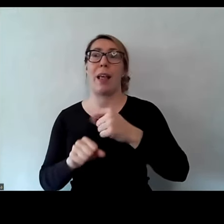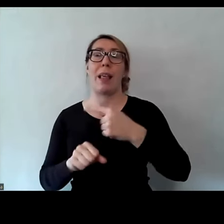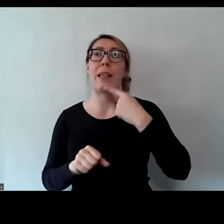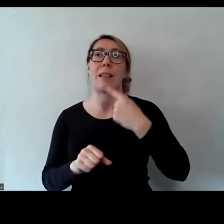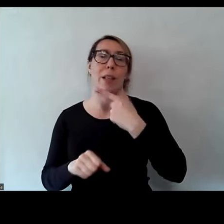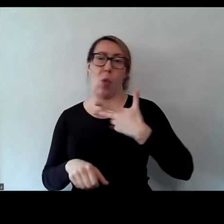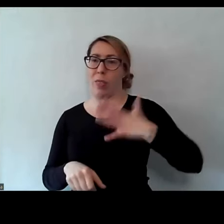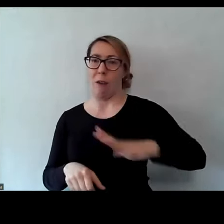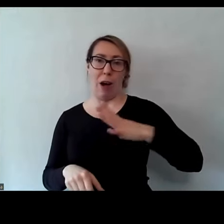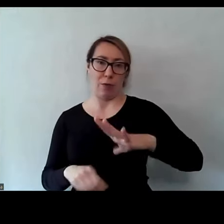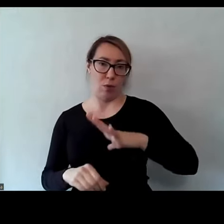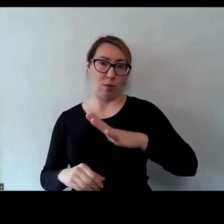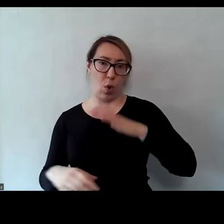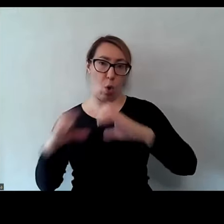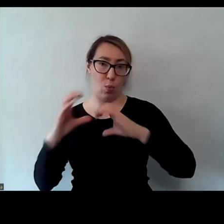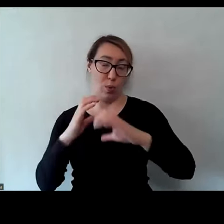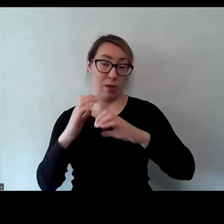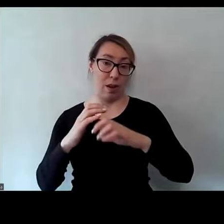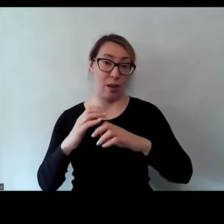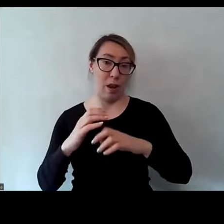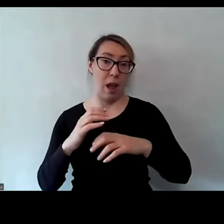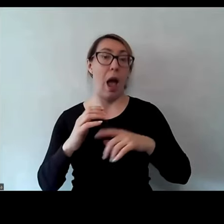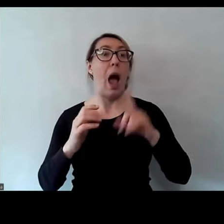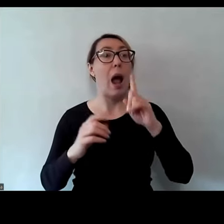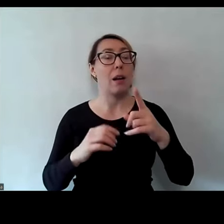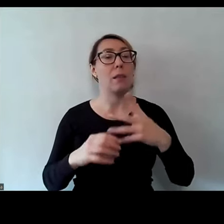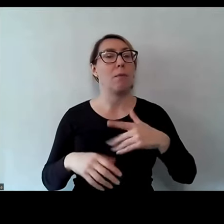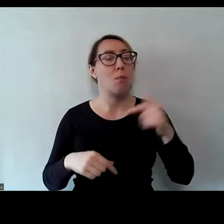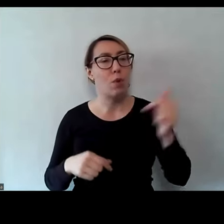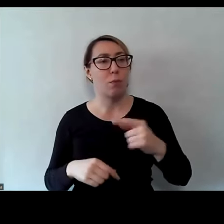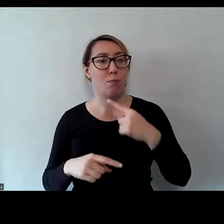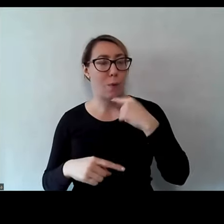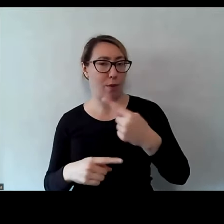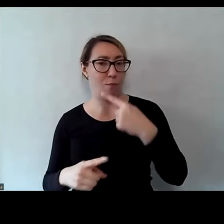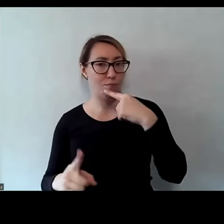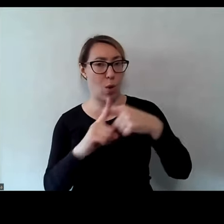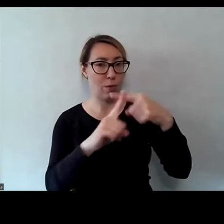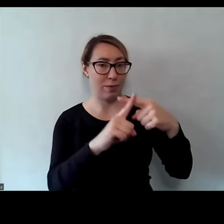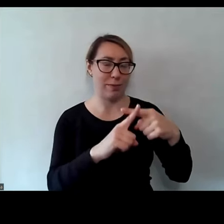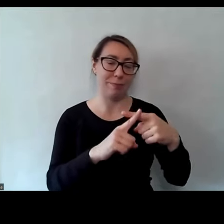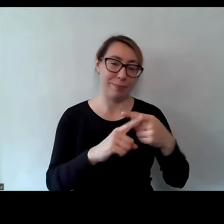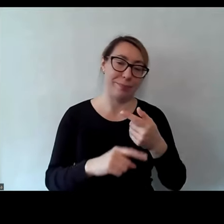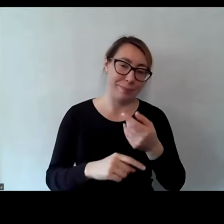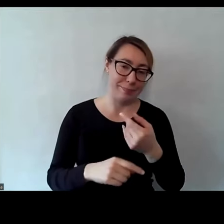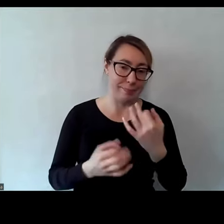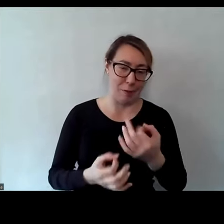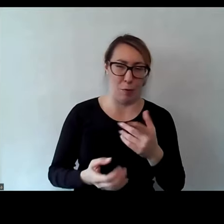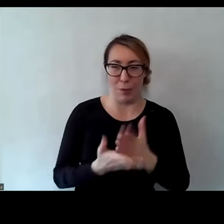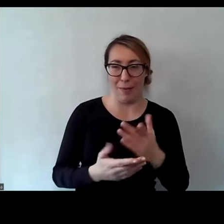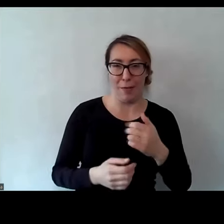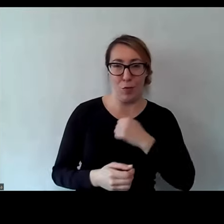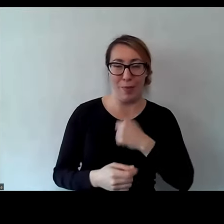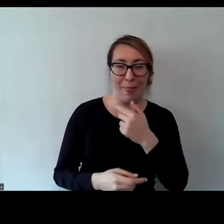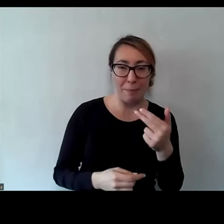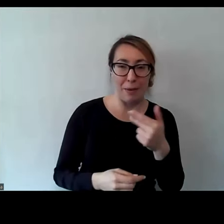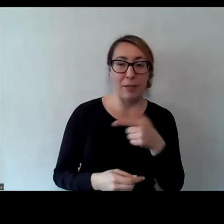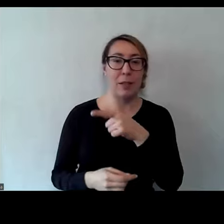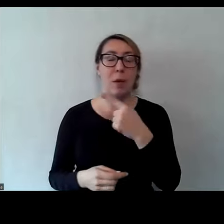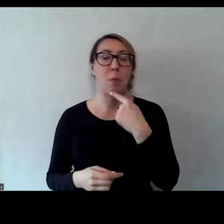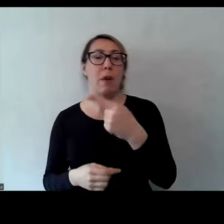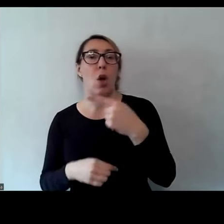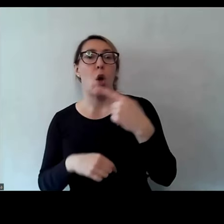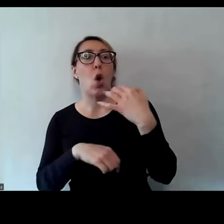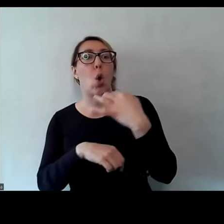komunikacji, ale żeby powiedzieć coś pozytywnego, bo było teraz tak smutno może trochę, to powiem Wam, że Uniwersytet